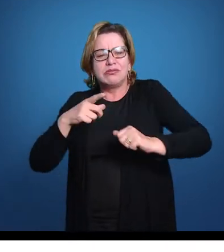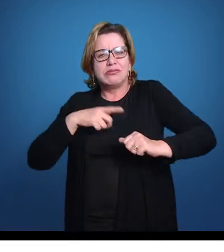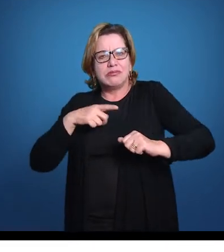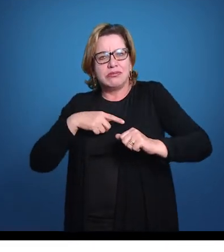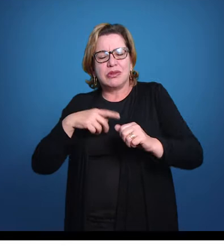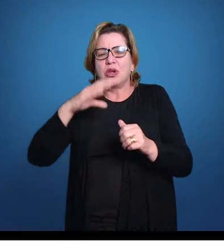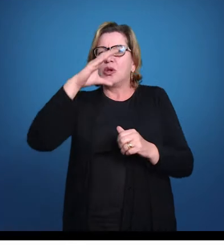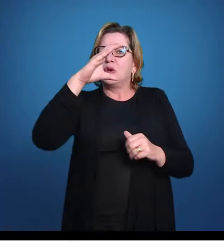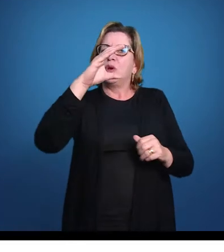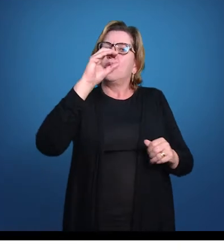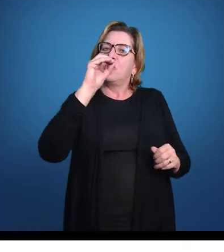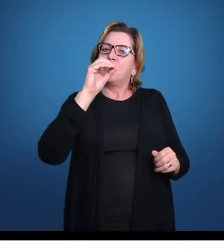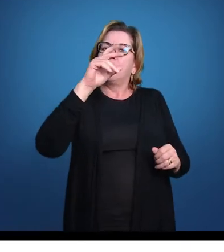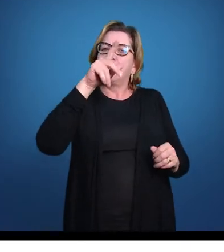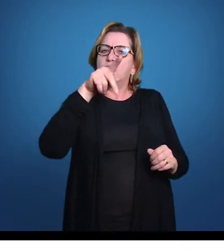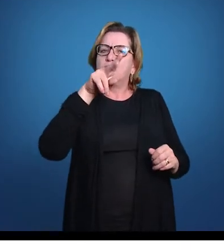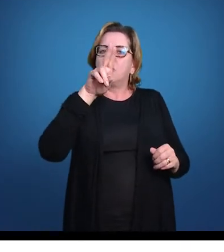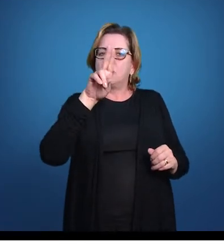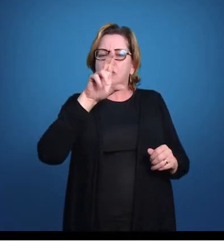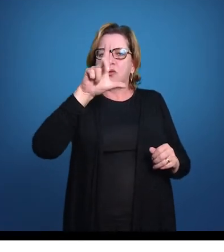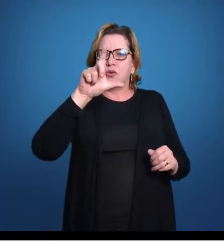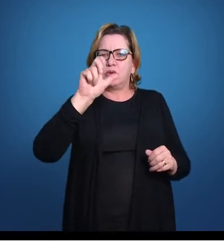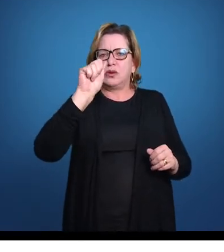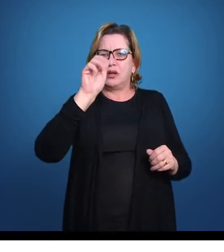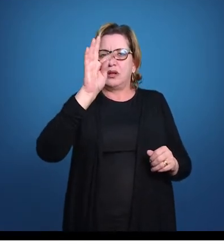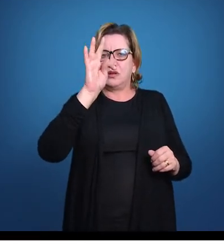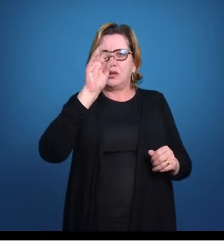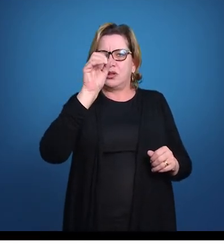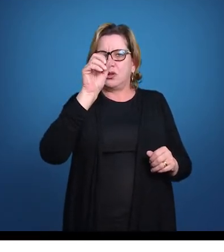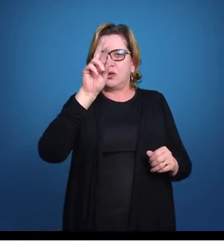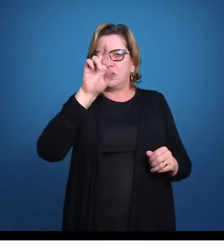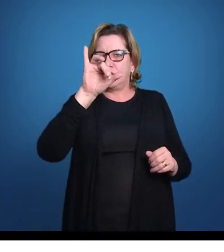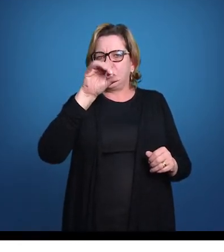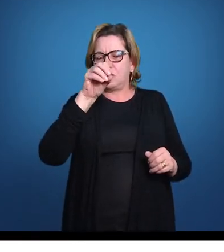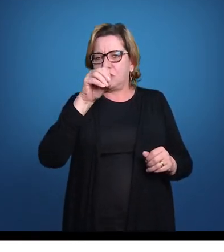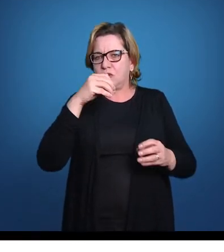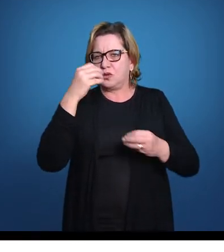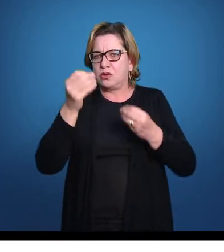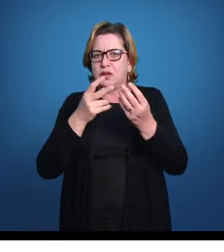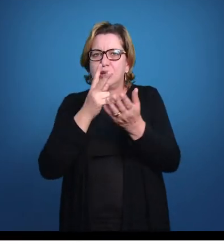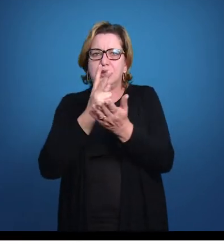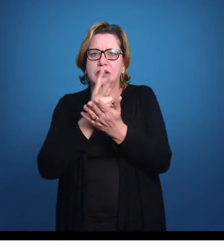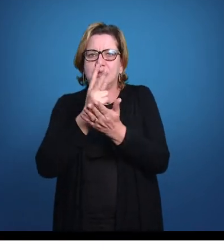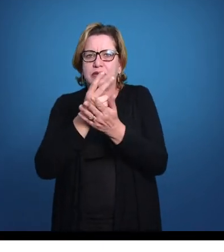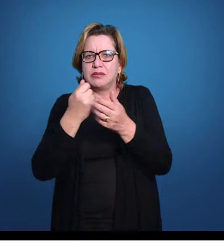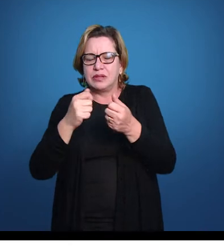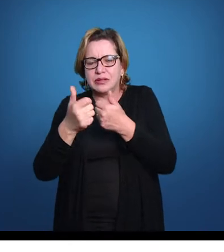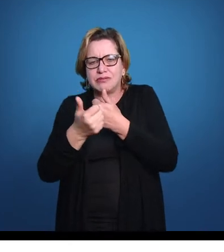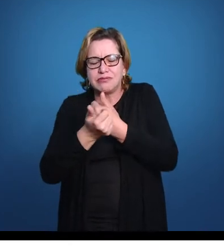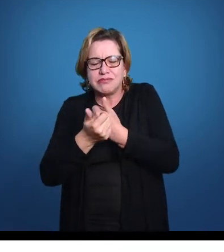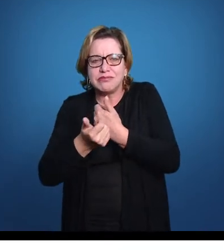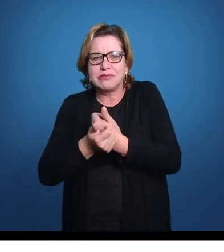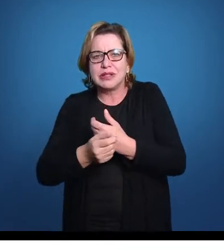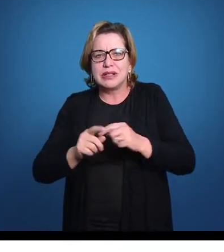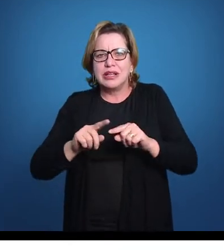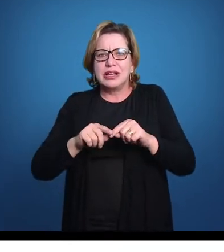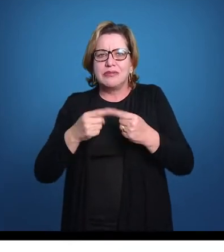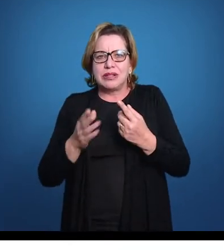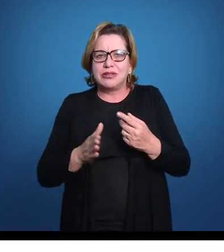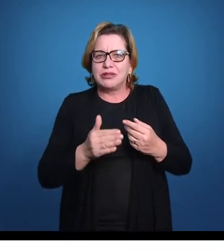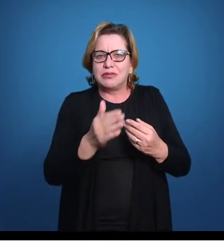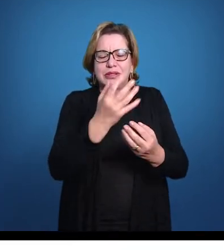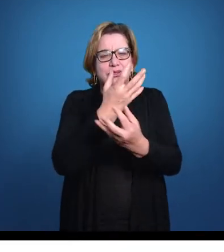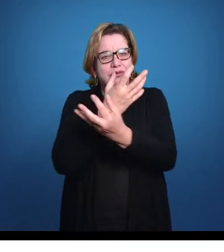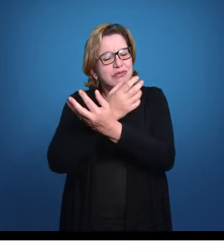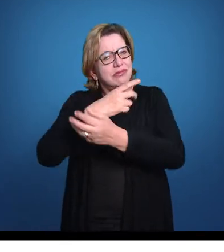esse orifício, né? A cloaca associada à nadadeira, então ela sempre tem que ser próxima a isso. Mas os peixes